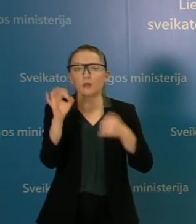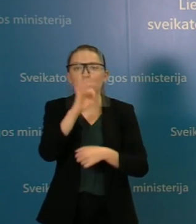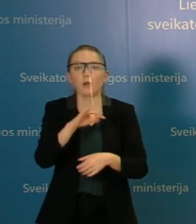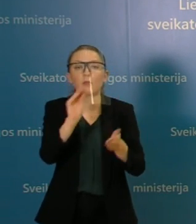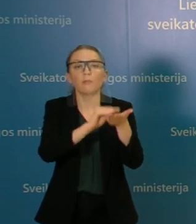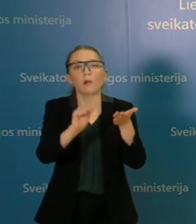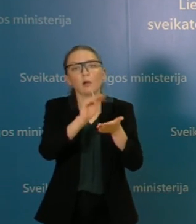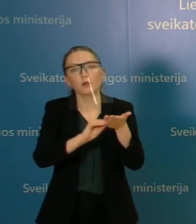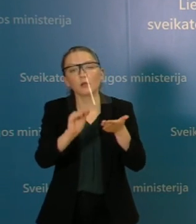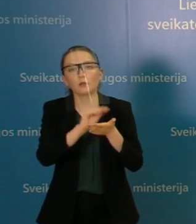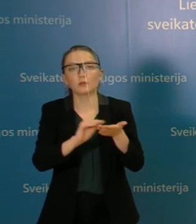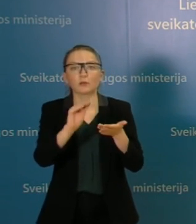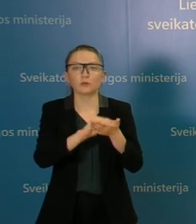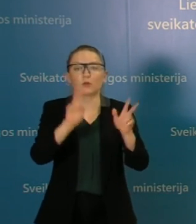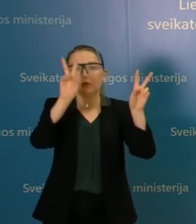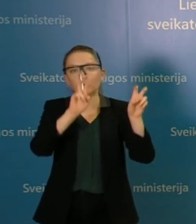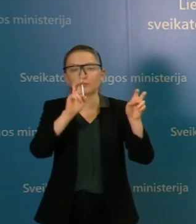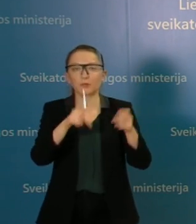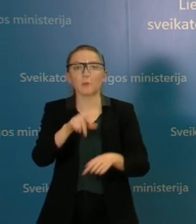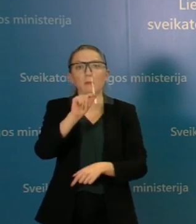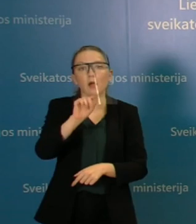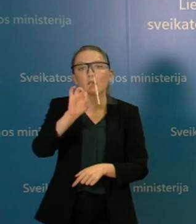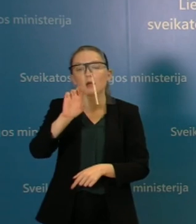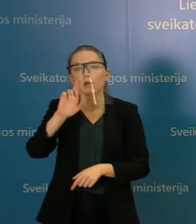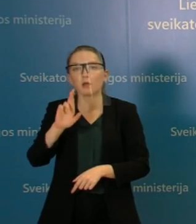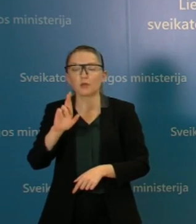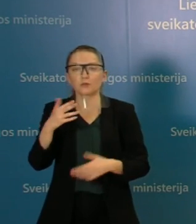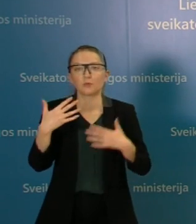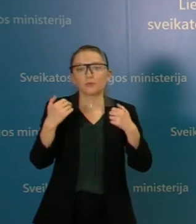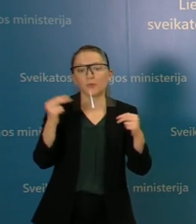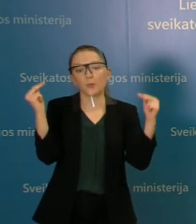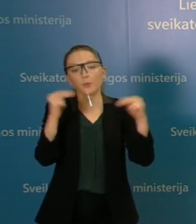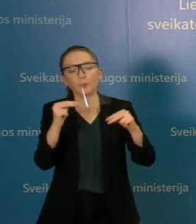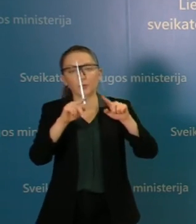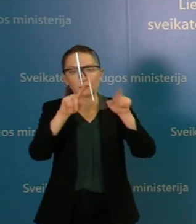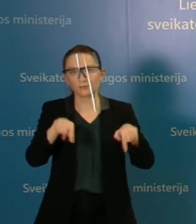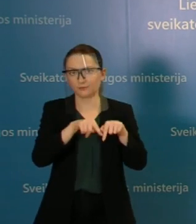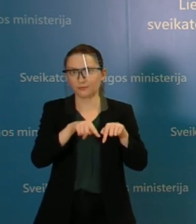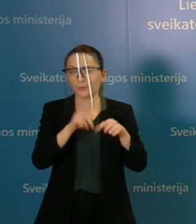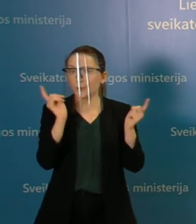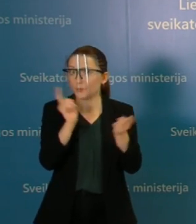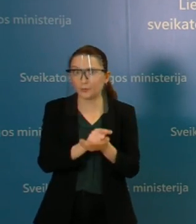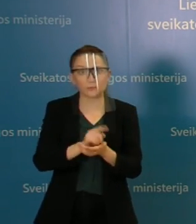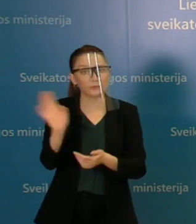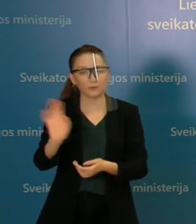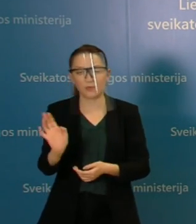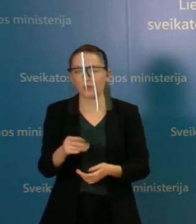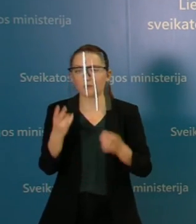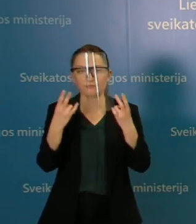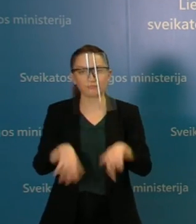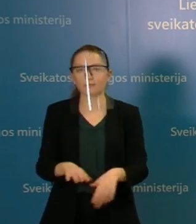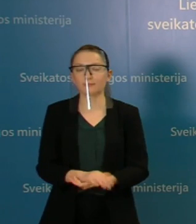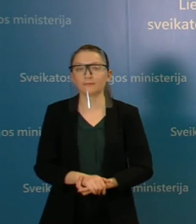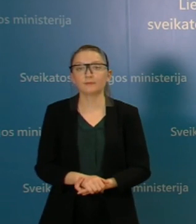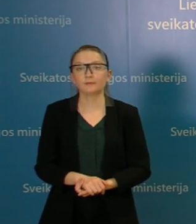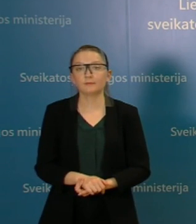pakartotino, vadinamo, pagar testo pasveikimų įrodyti. Jisai nėra reikalingas, aš noriu tą priminti.